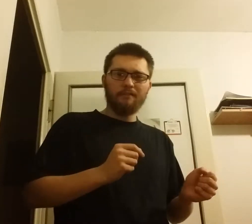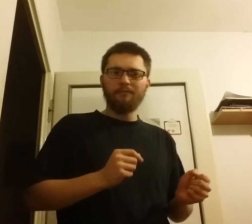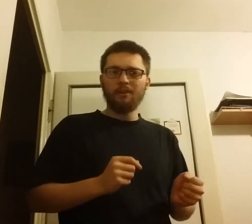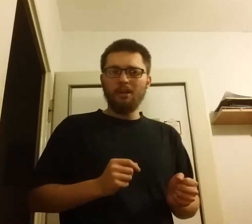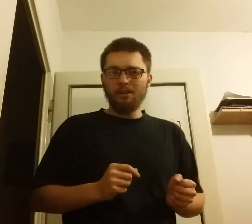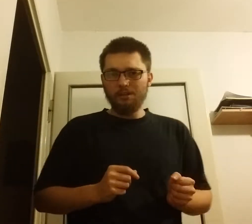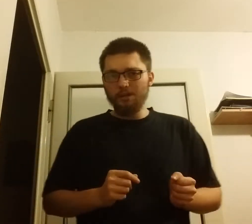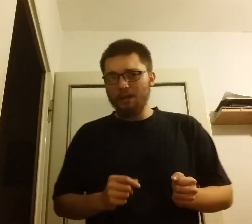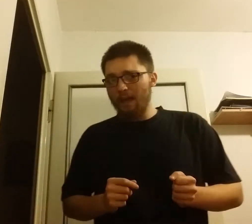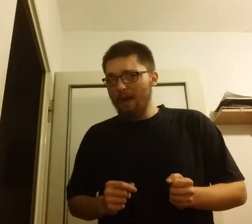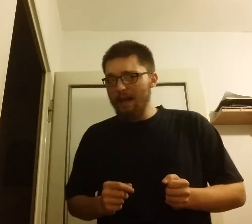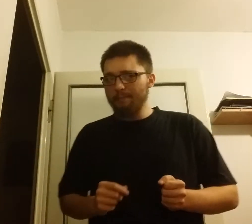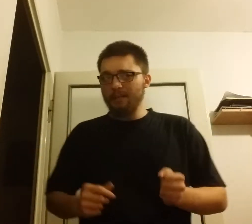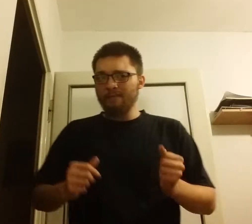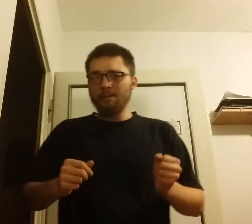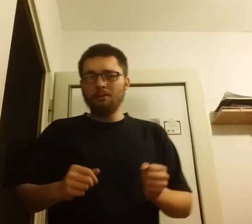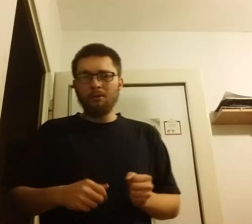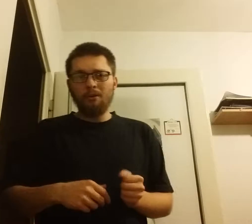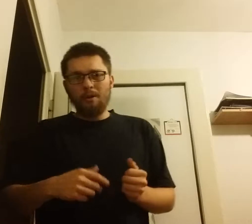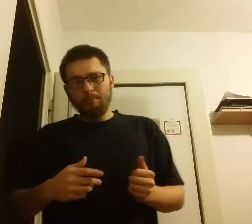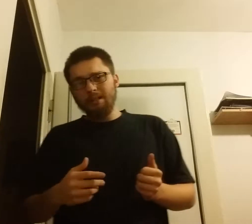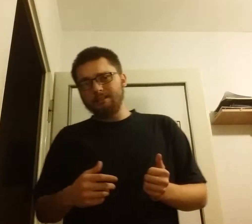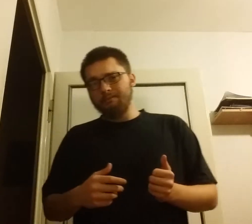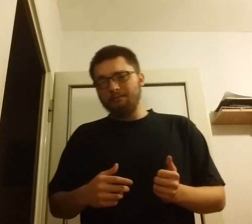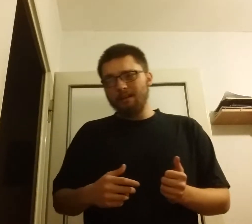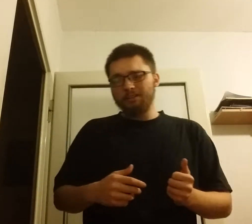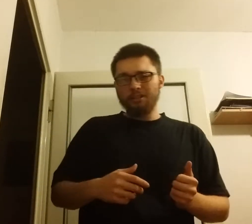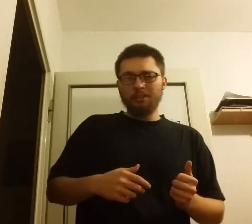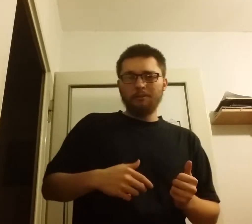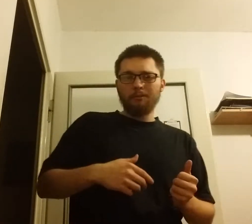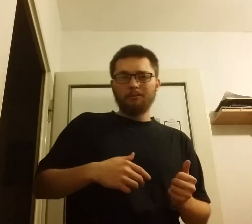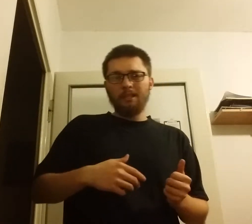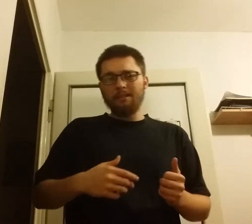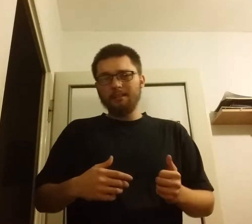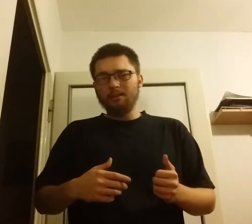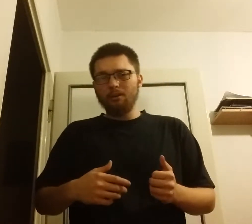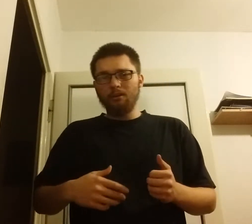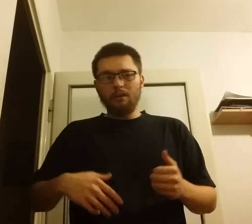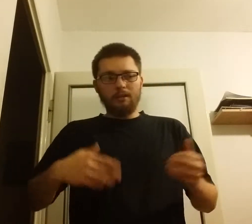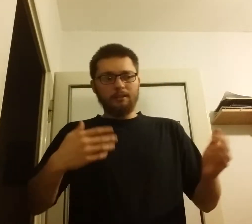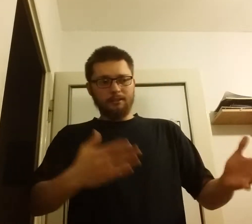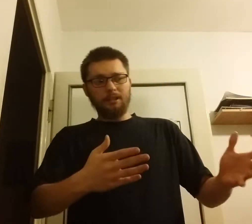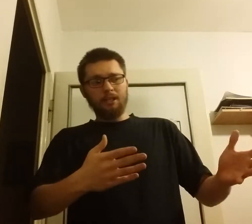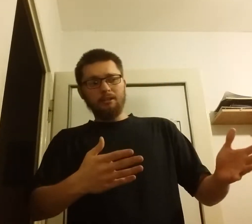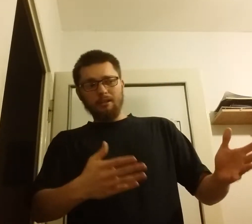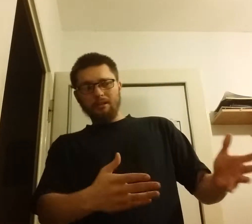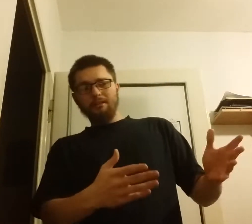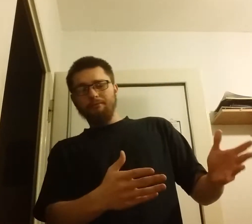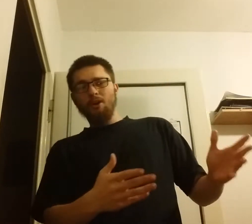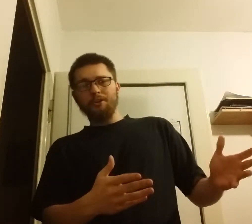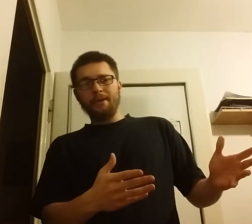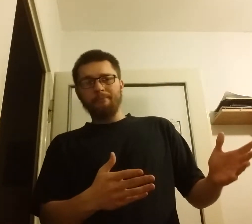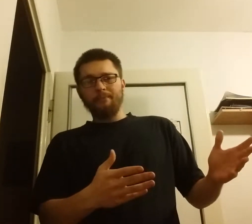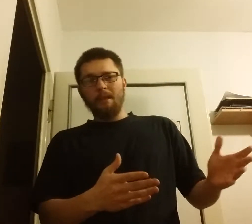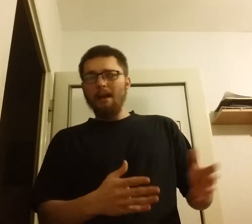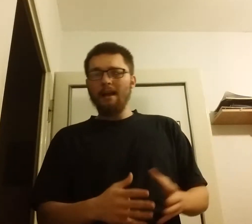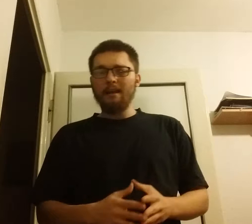w ich armii. Jak wiadomo, Polacy walczyli nie tylko z wrogiem, ale